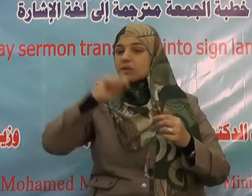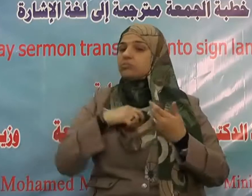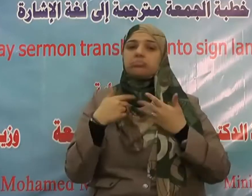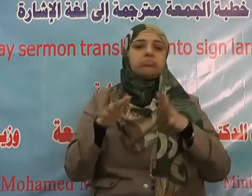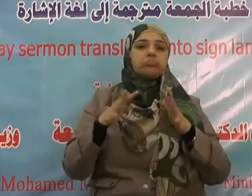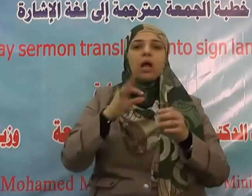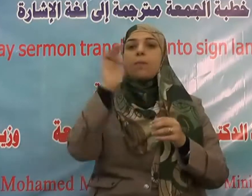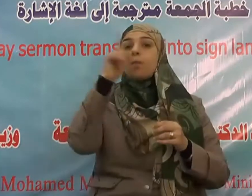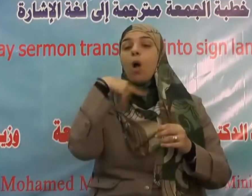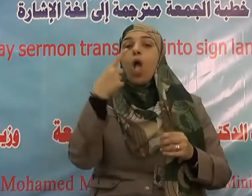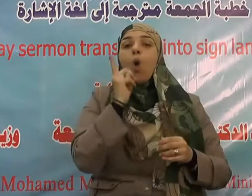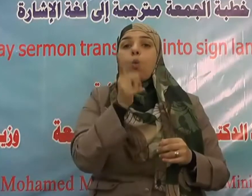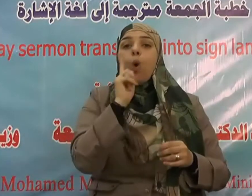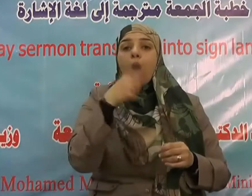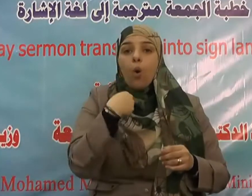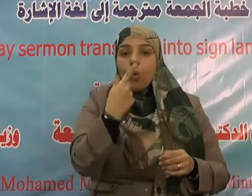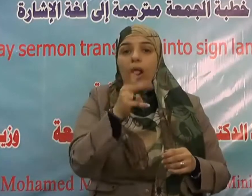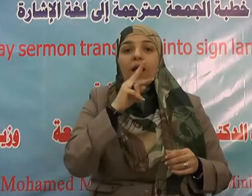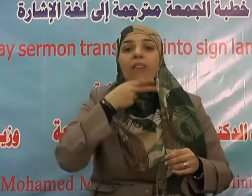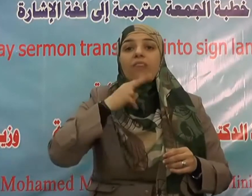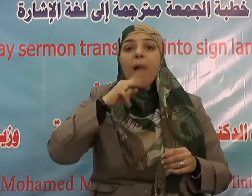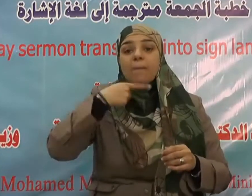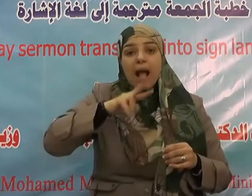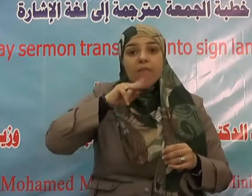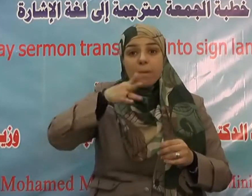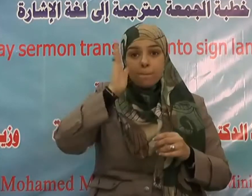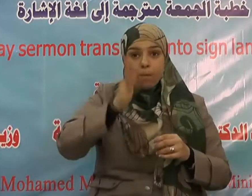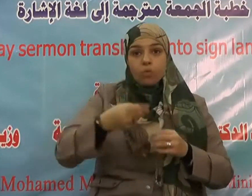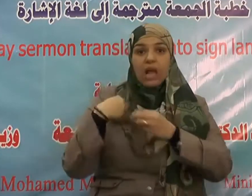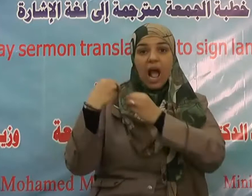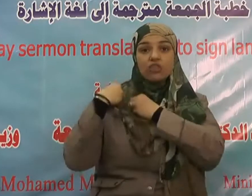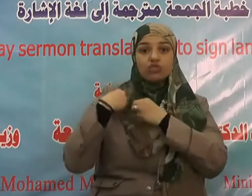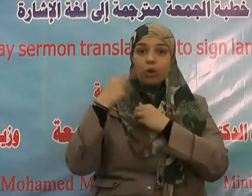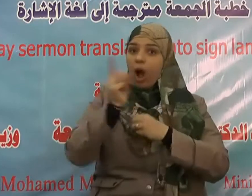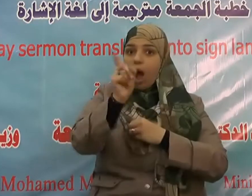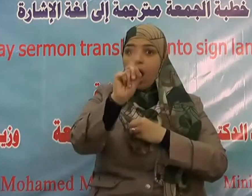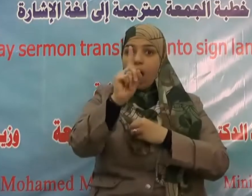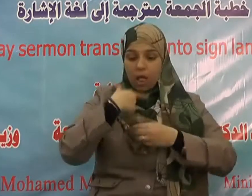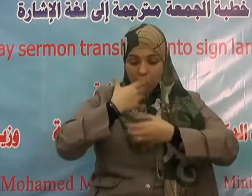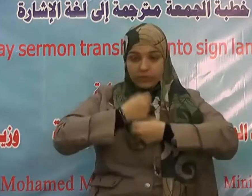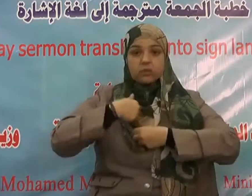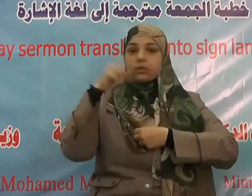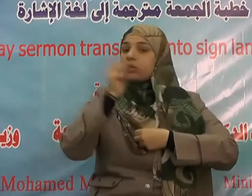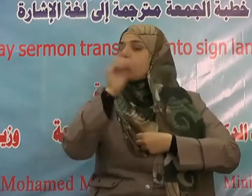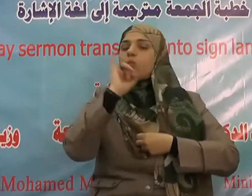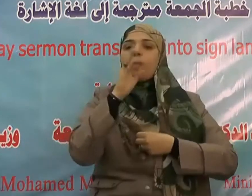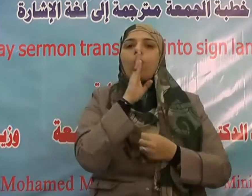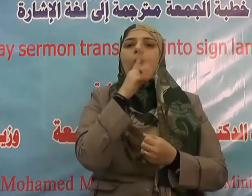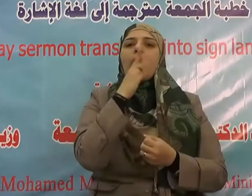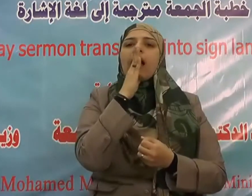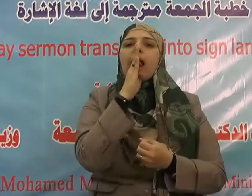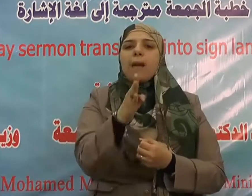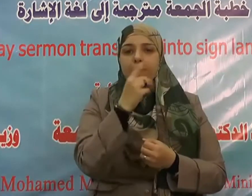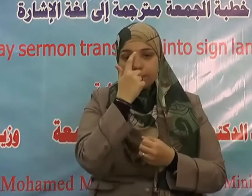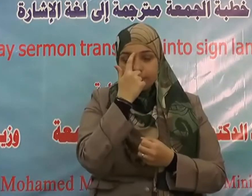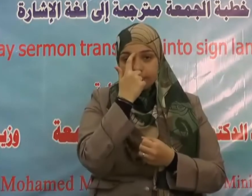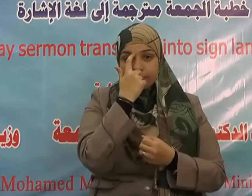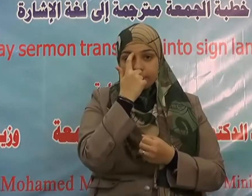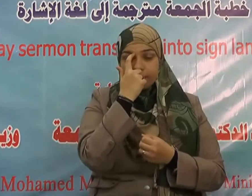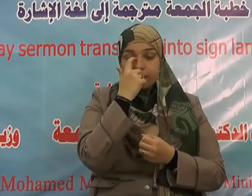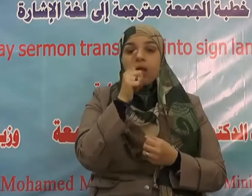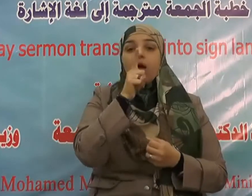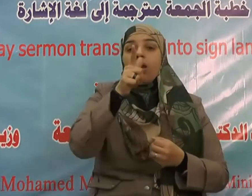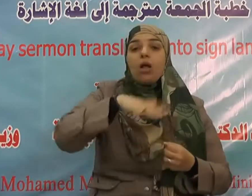ومقام الصبر حال الضراء فيطمئن قلبه بأن كل ما